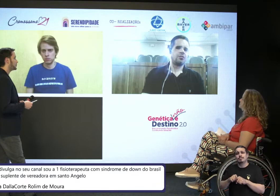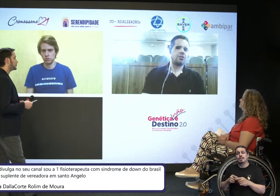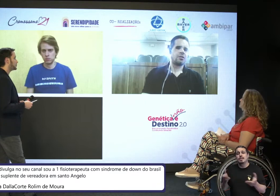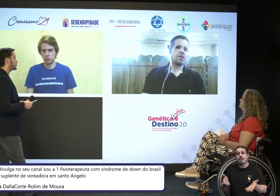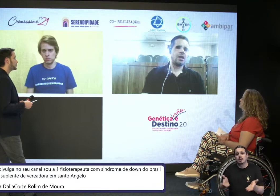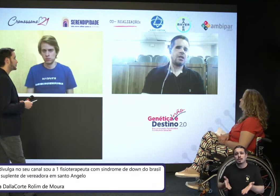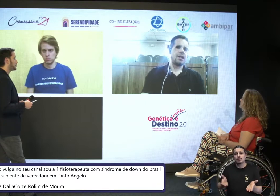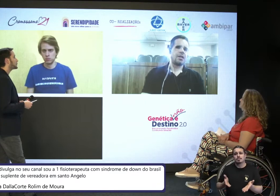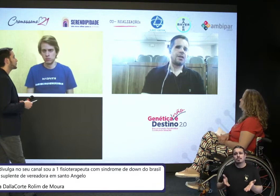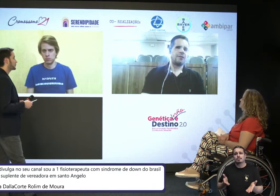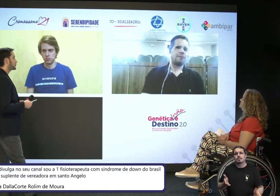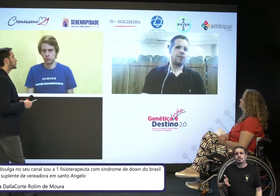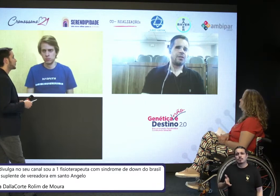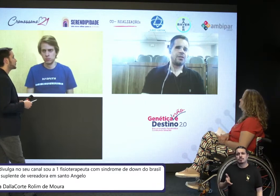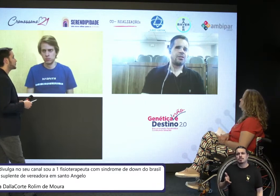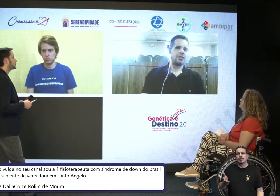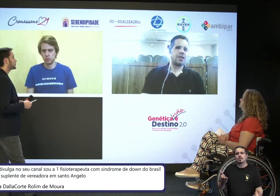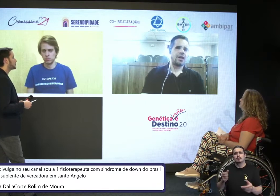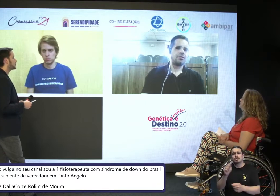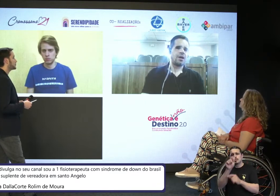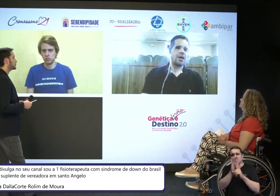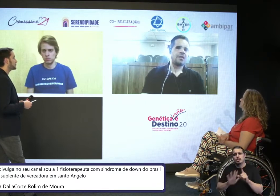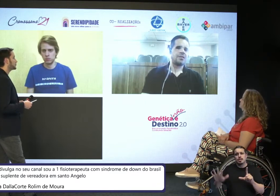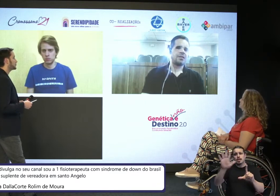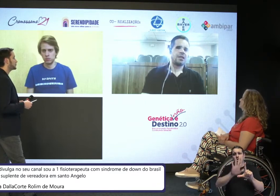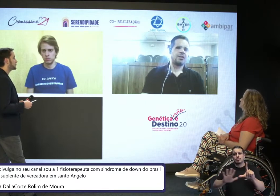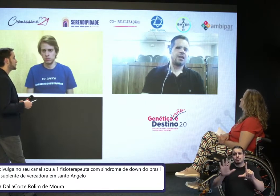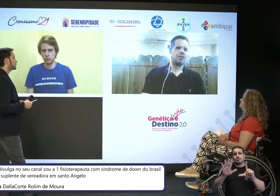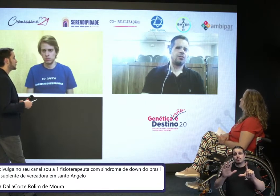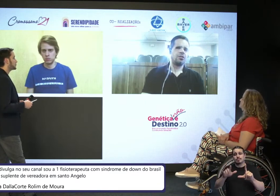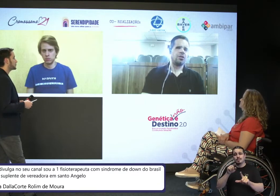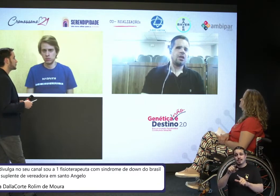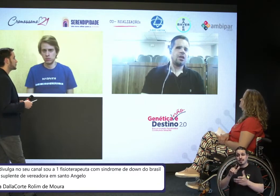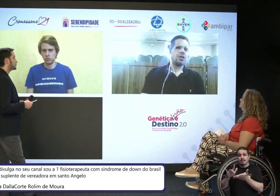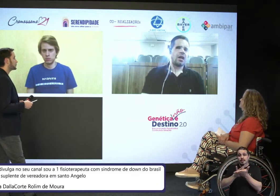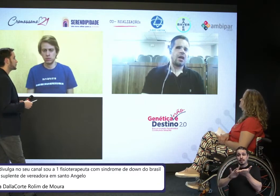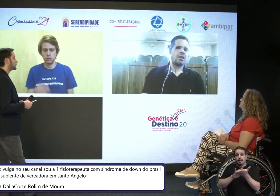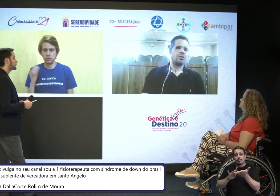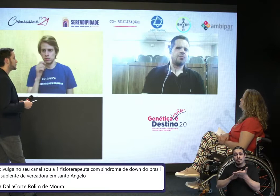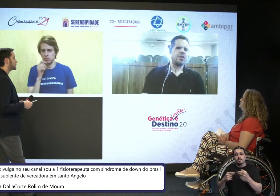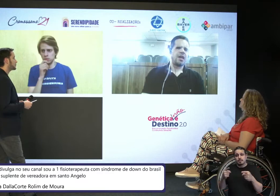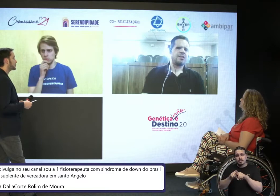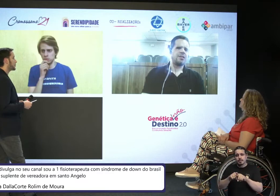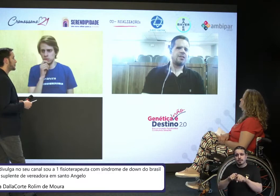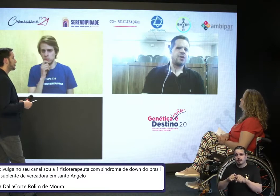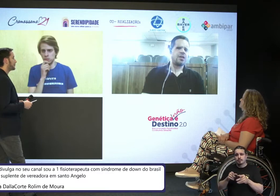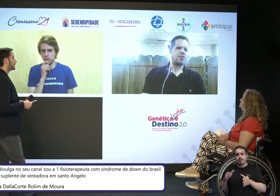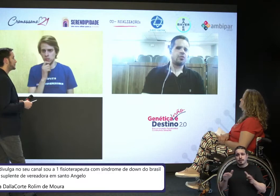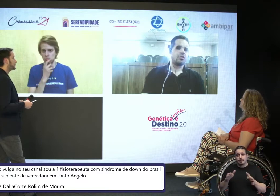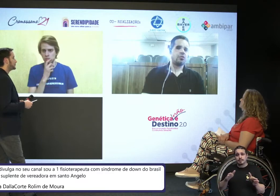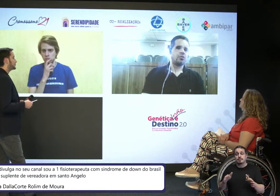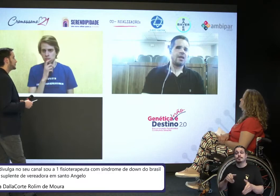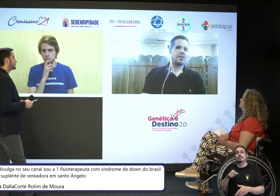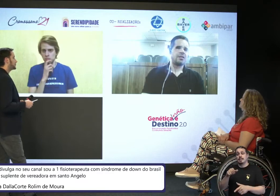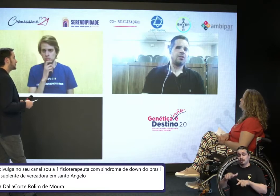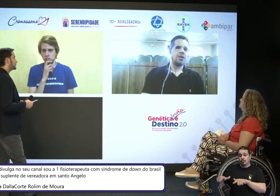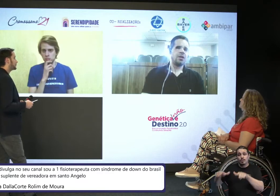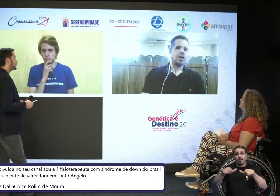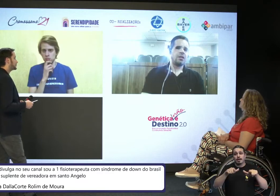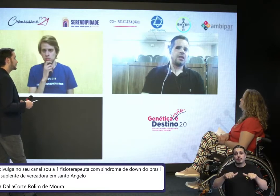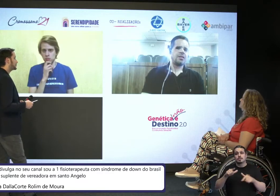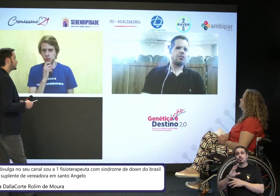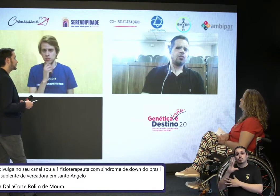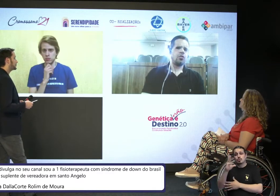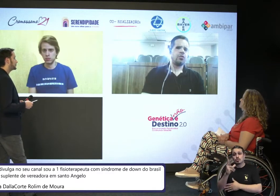plataformas digitais do Einstein, dentro dos ambientes mesmo do Einstein. Então, nesse